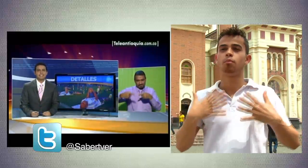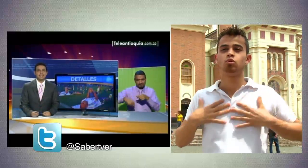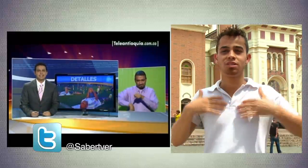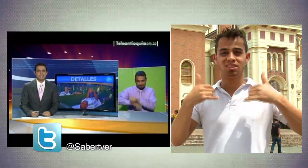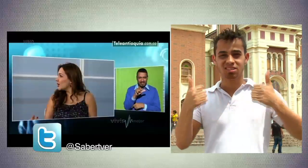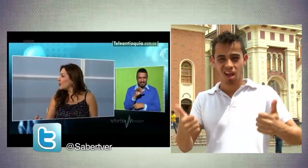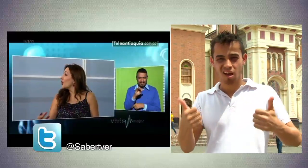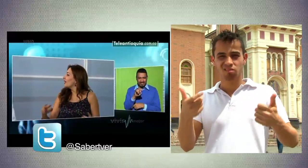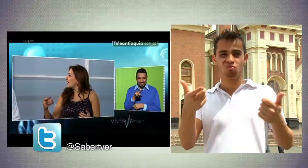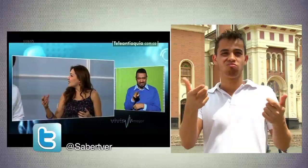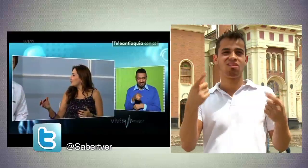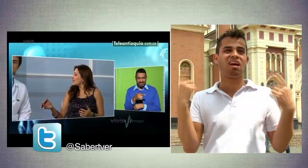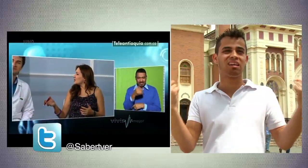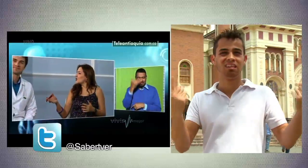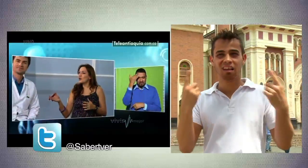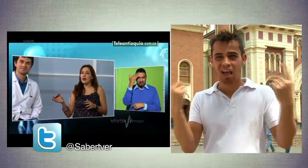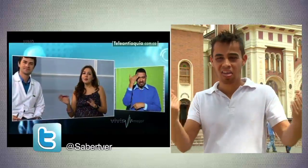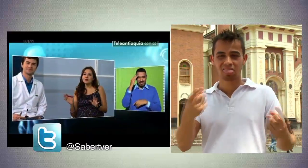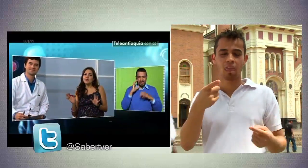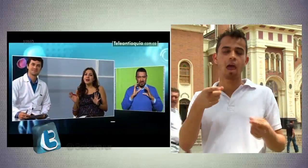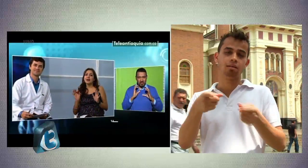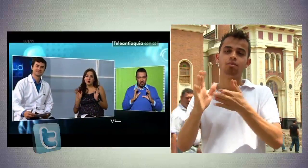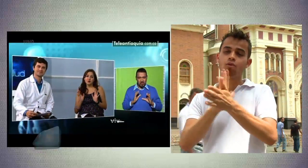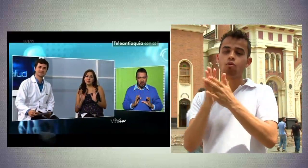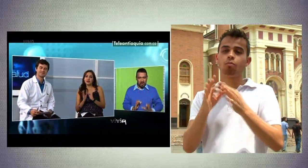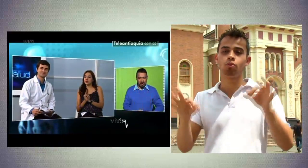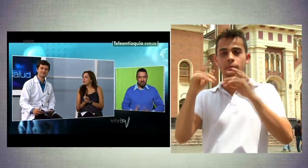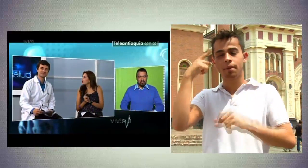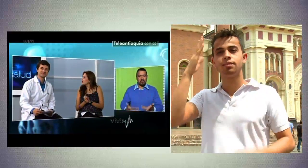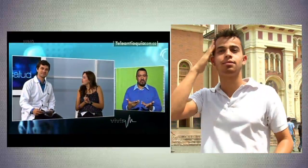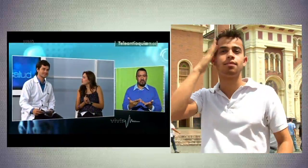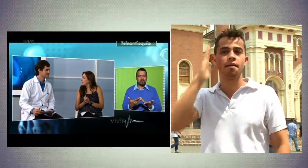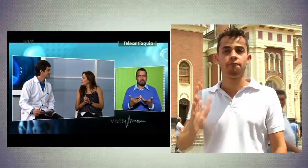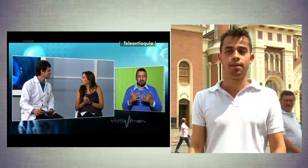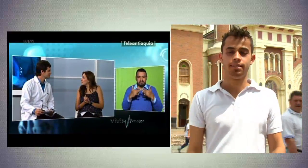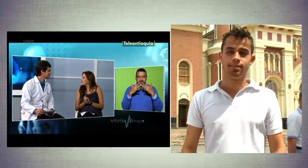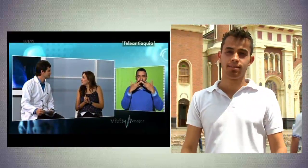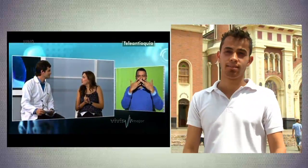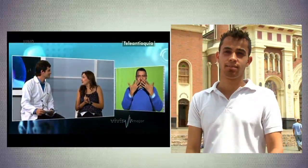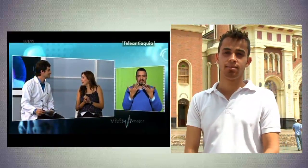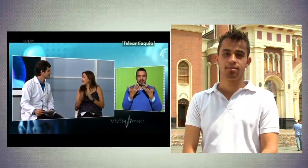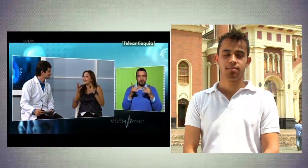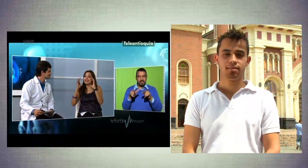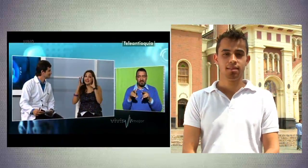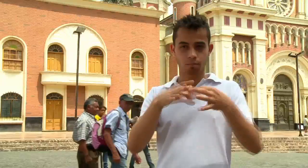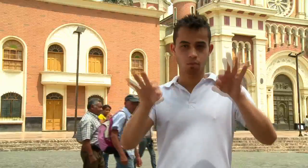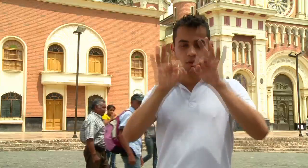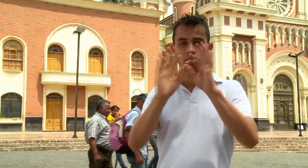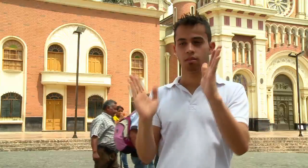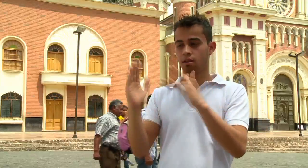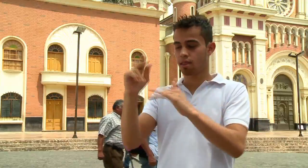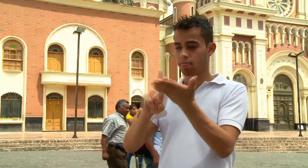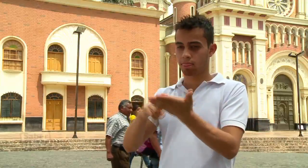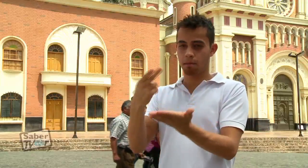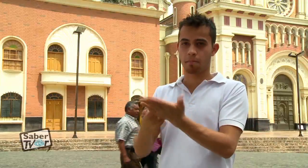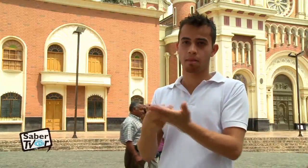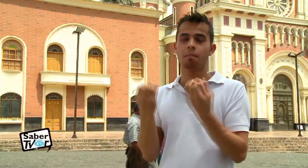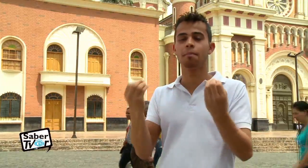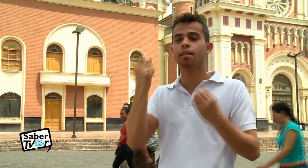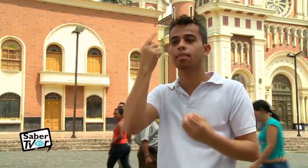Hay algunos programas de salud y programas en general que me parecen muy importantes para el conocimiento. Claro que sí, me parece muy importante